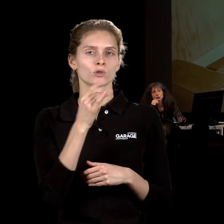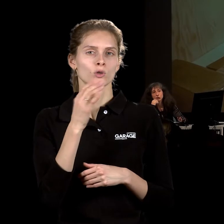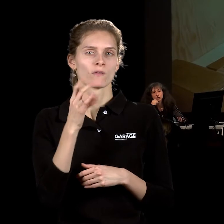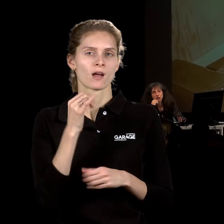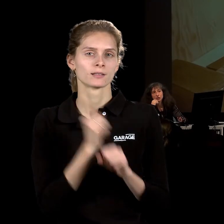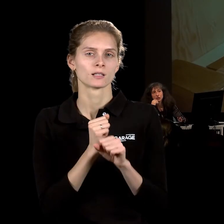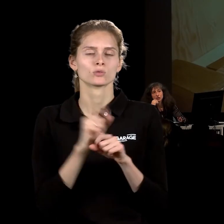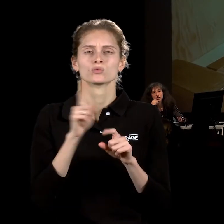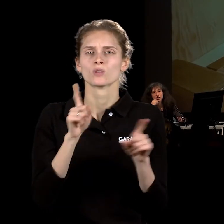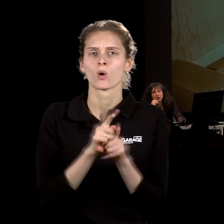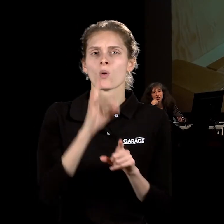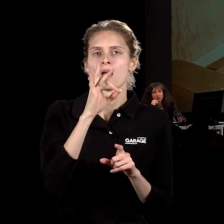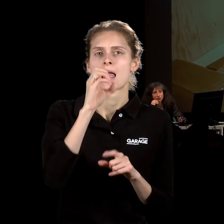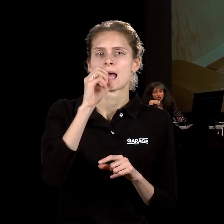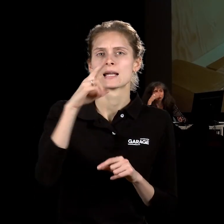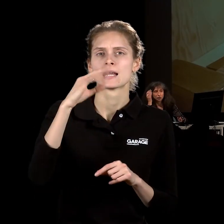такое ready-made,